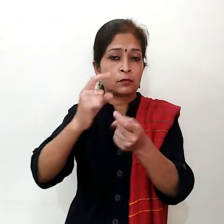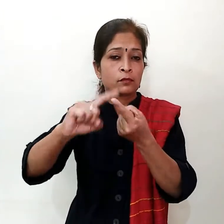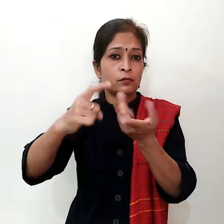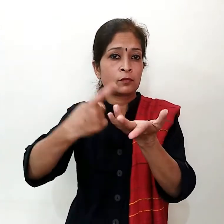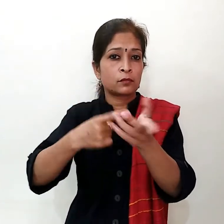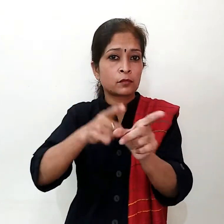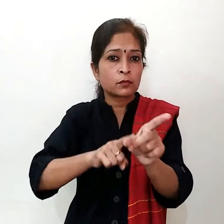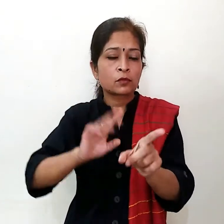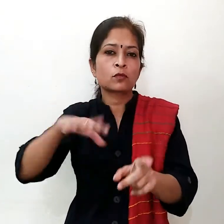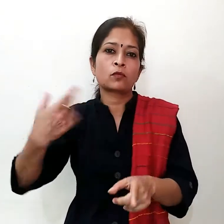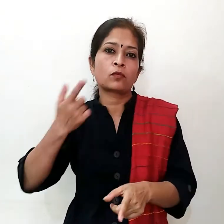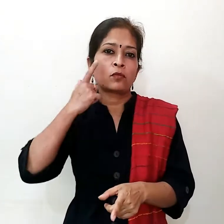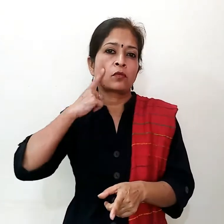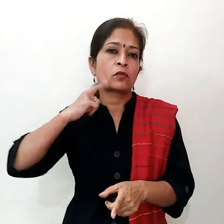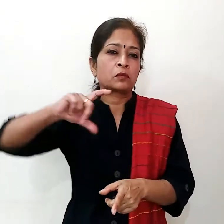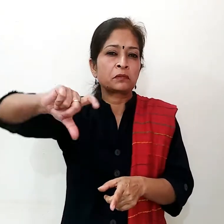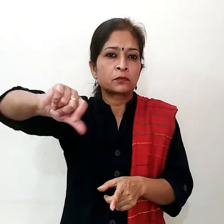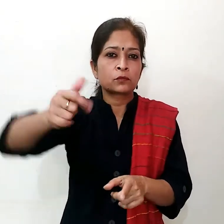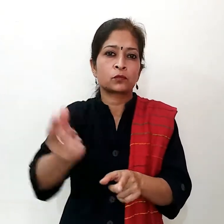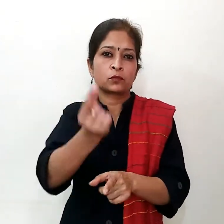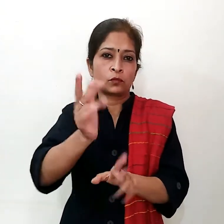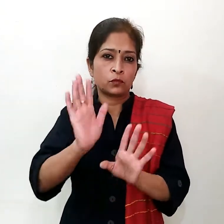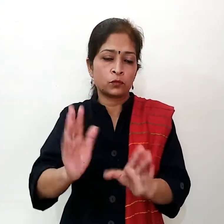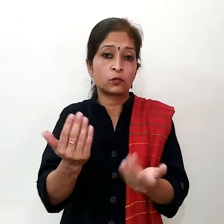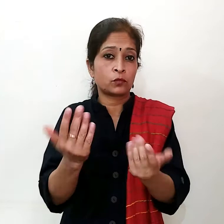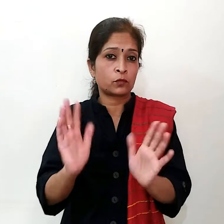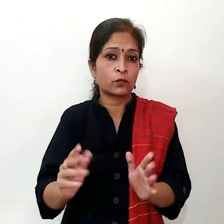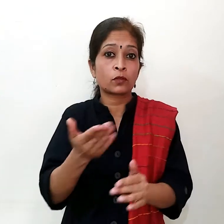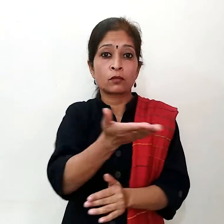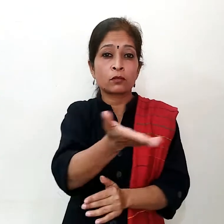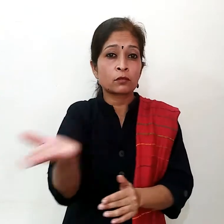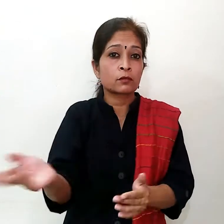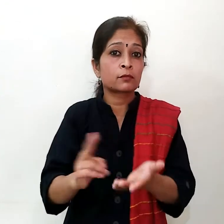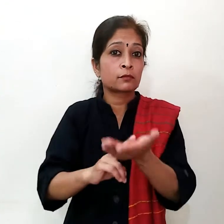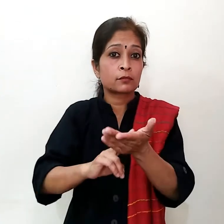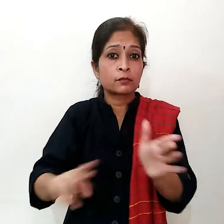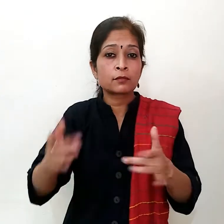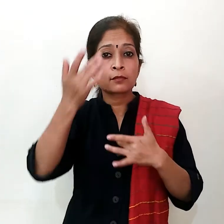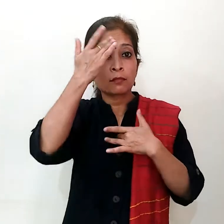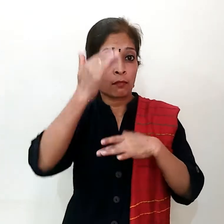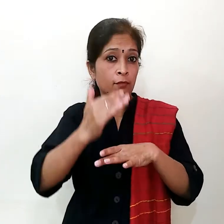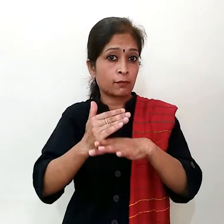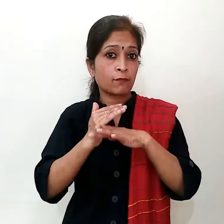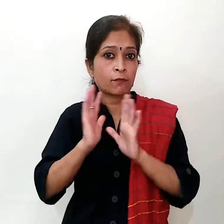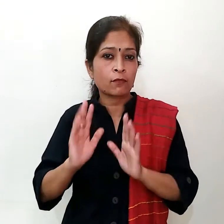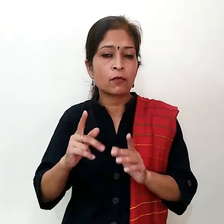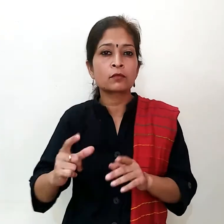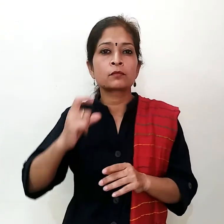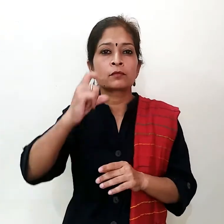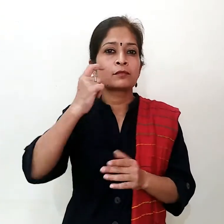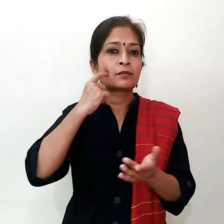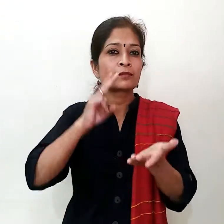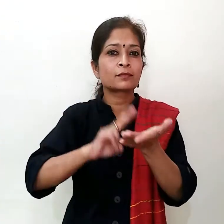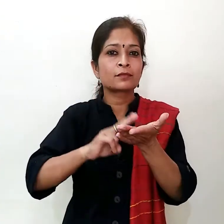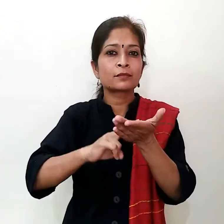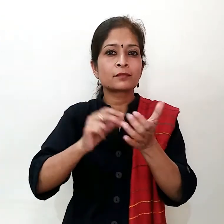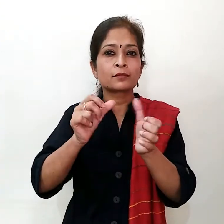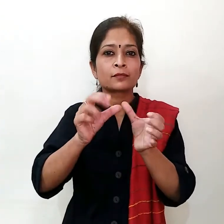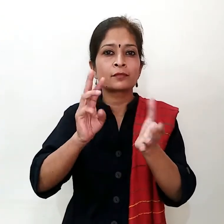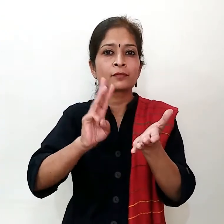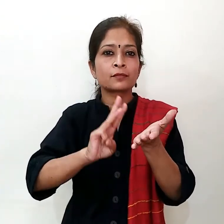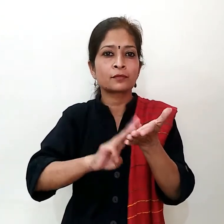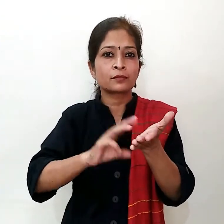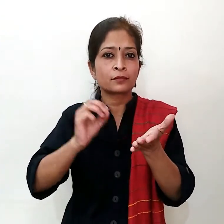प्रियोग कर सकते हैं अपने सौठ भूशन काड़ा मैं प्रियोग किया गे मसालों कि अपनी ही प्राकर्तिक और श्यतिक गोड है जैसे कि दाल चीनी में